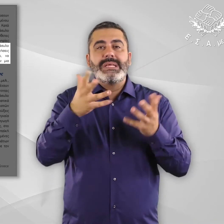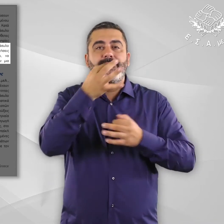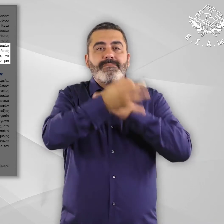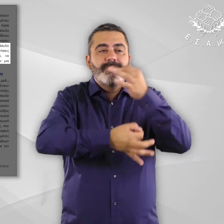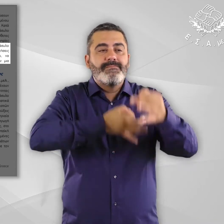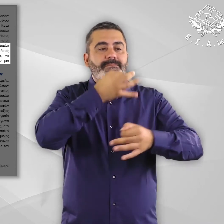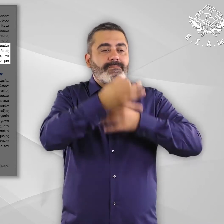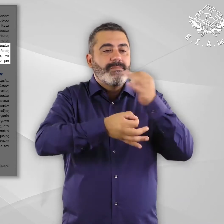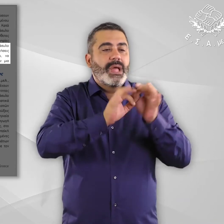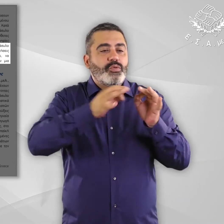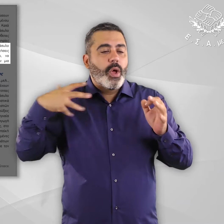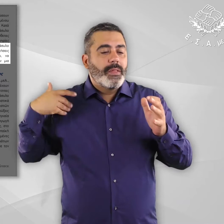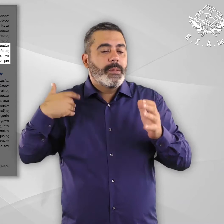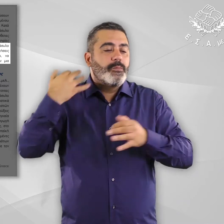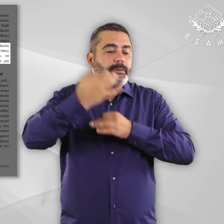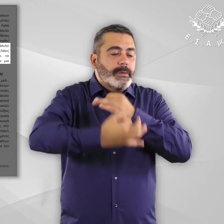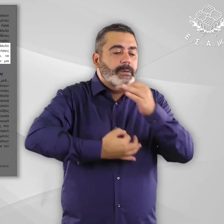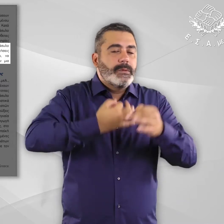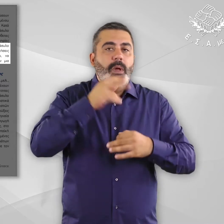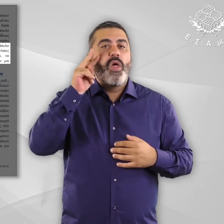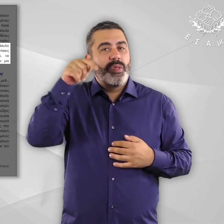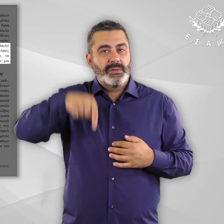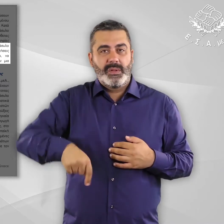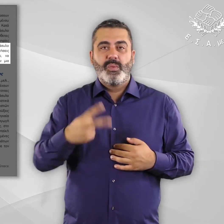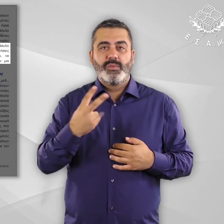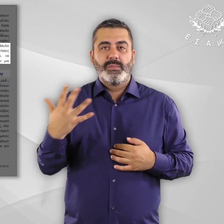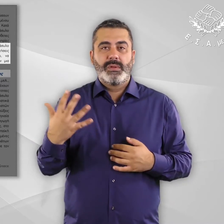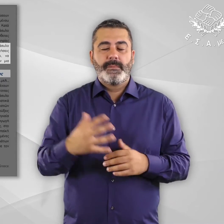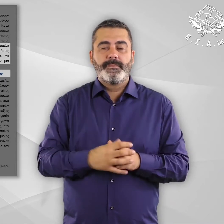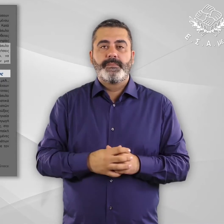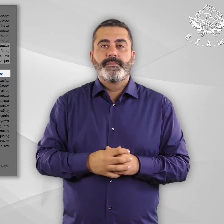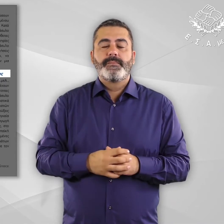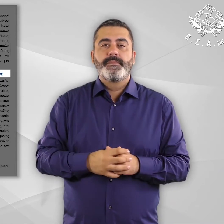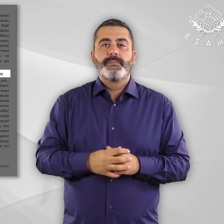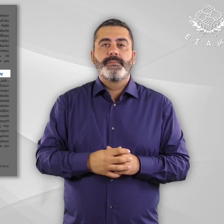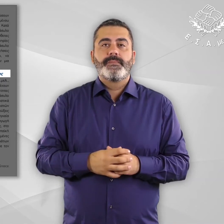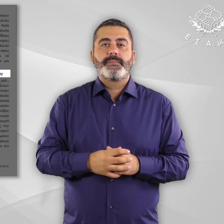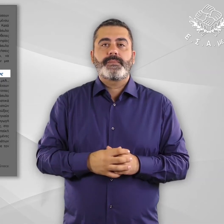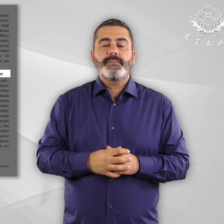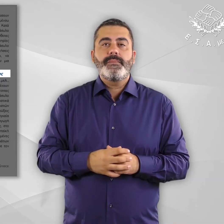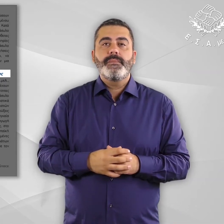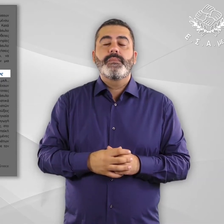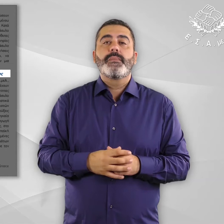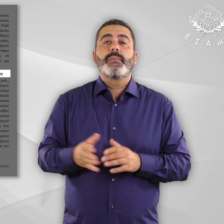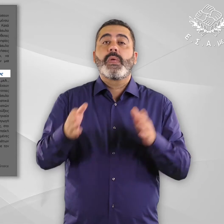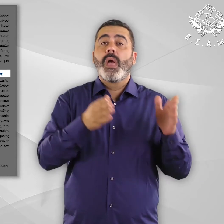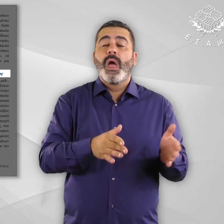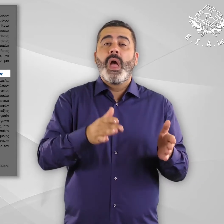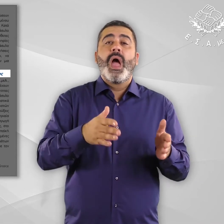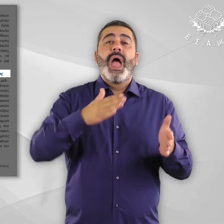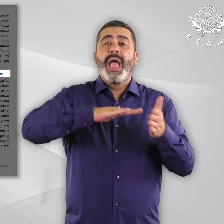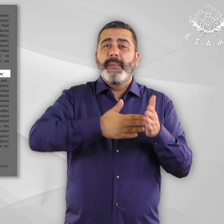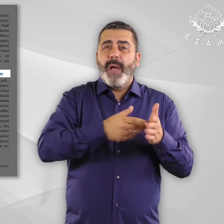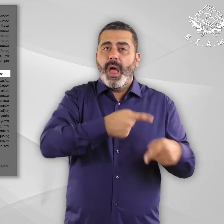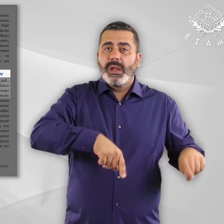μία συνεκτική αφήγηση της ιστορίας τους βλέπε υποσημείους 25. Υποενότητα. Μη καταρτισμένο προσωπικός